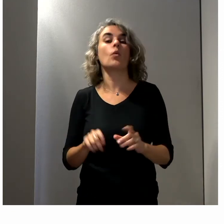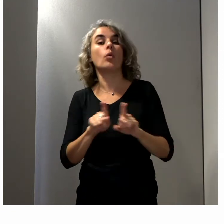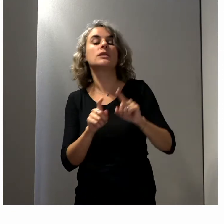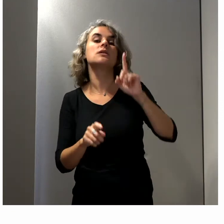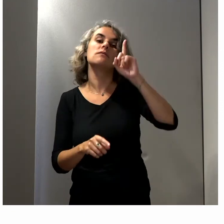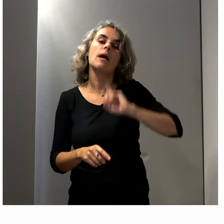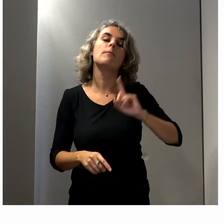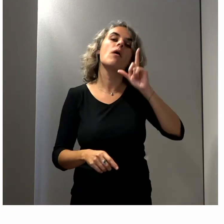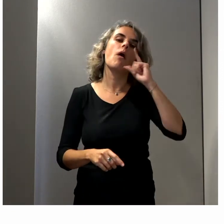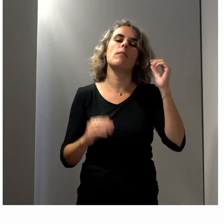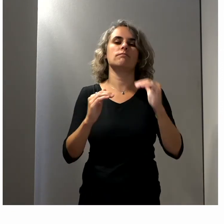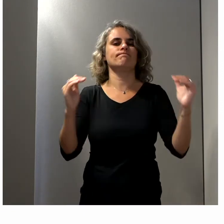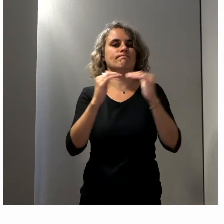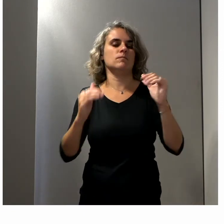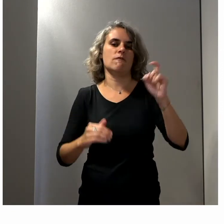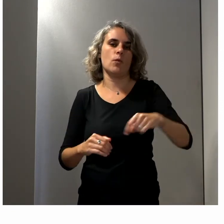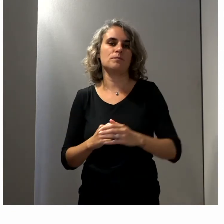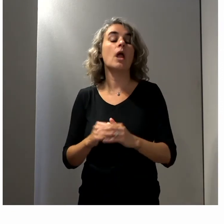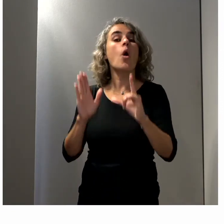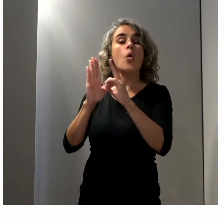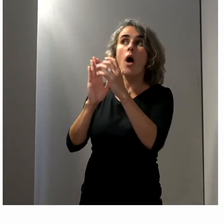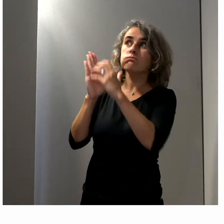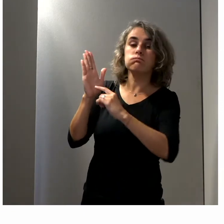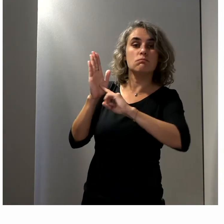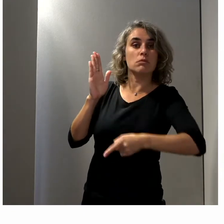Voilà, il y a cette nécessité. Il n'y pas de texte de loi